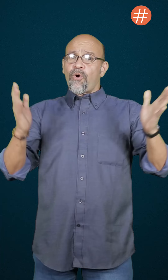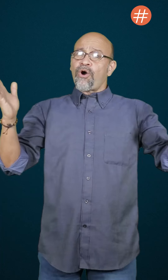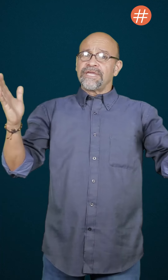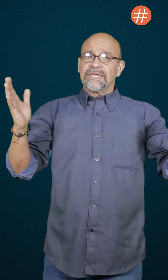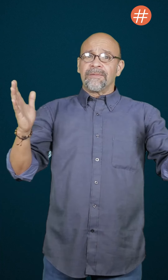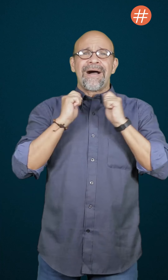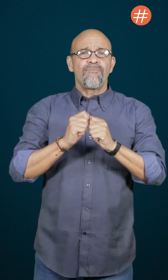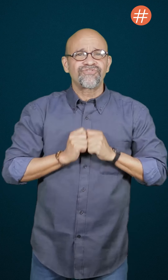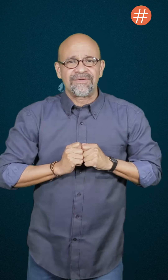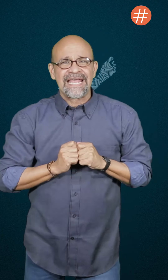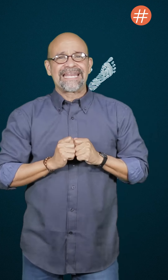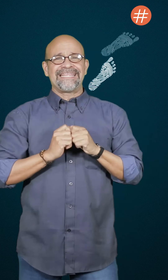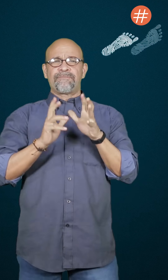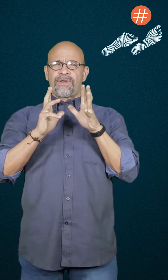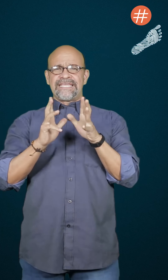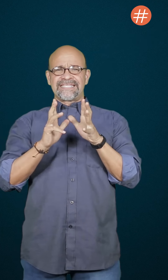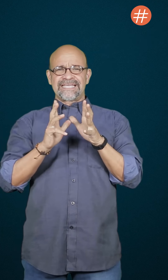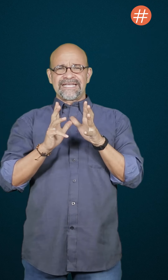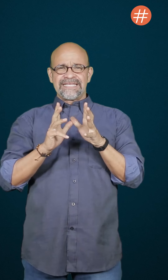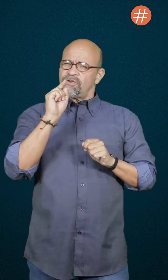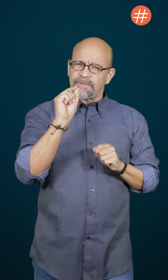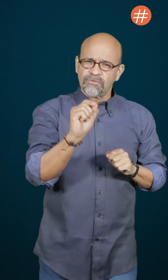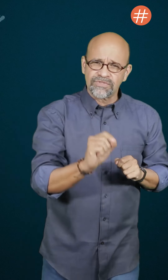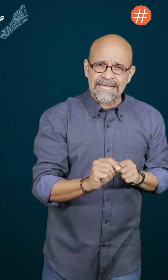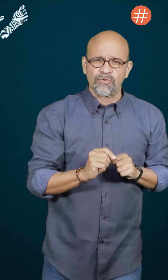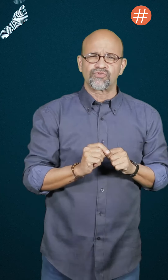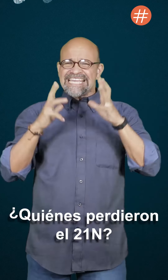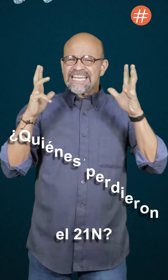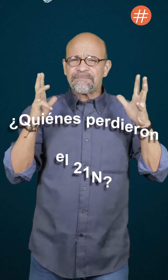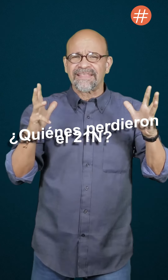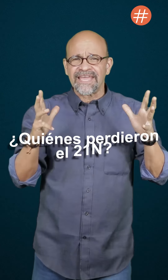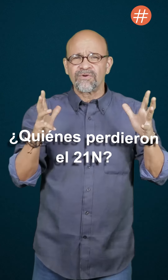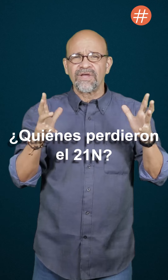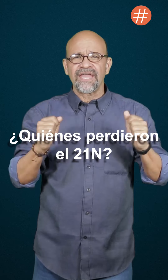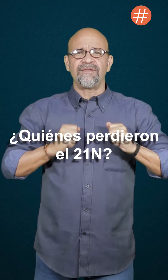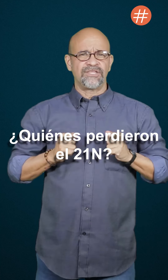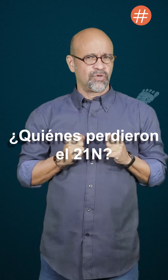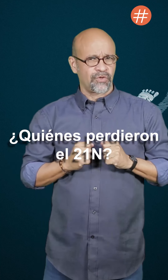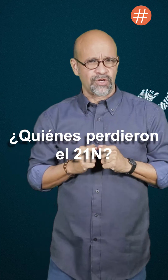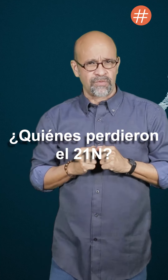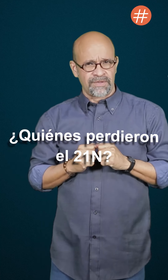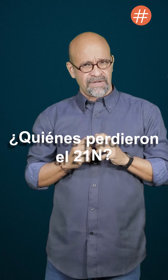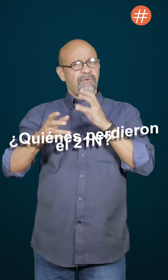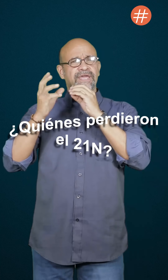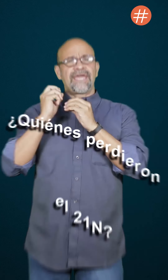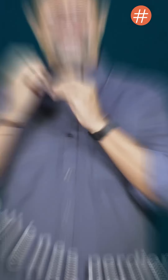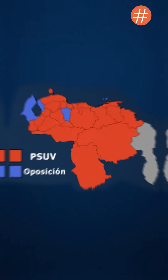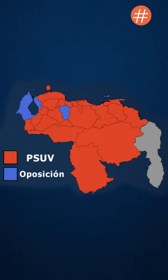Hoy vamos a hablar de política y nos preguntamos ¿Quiénes perdieron el 21 de noviembre? Porque más